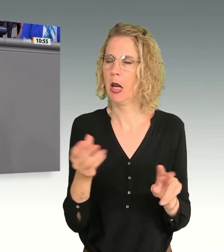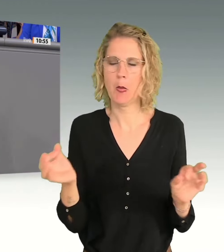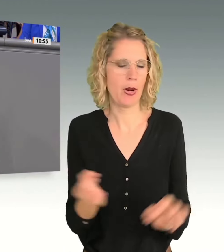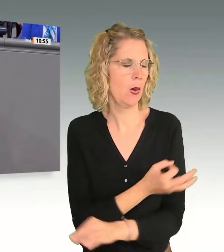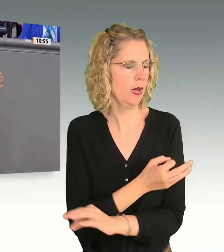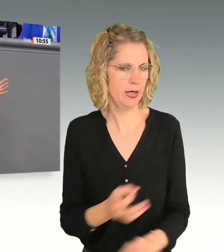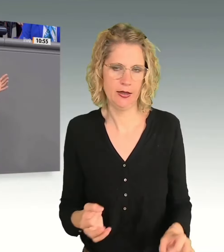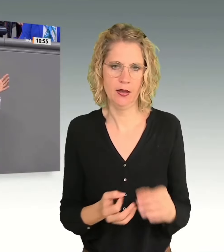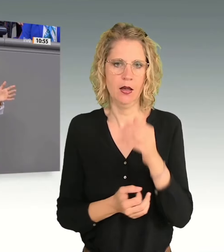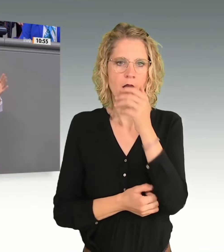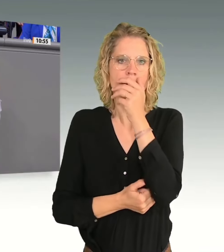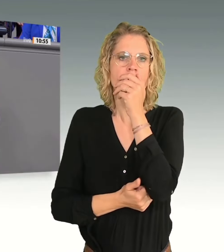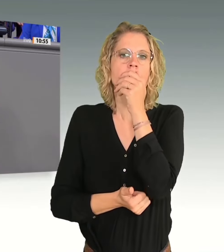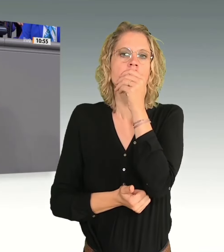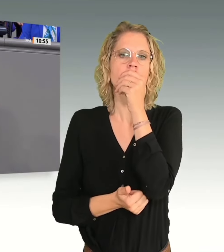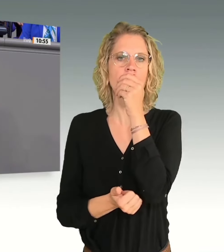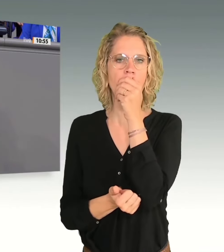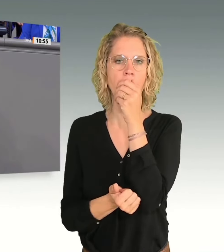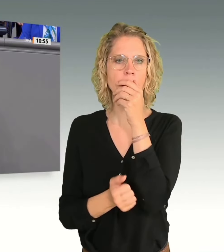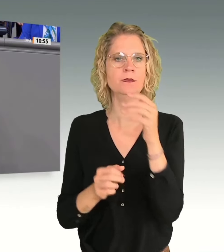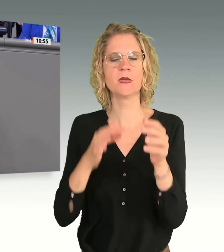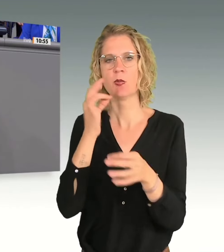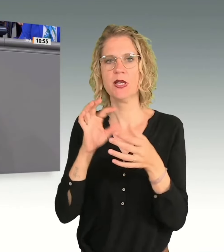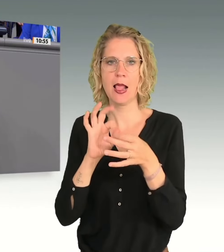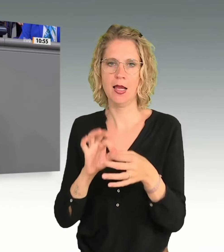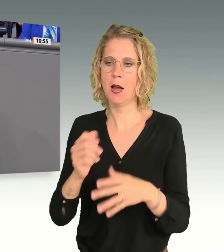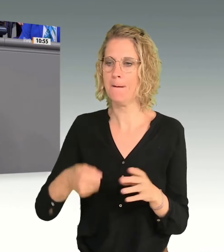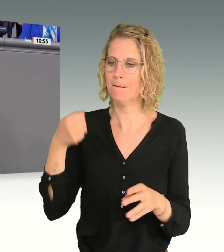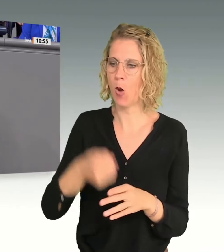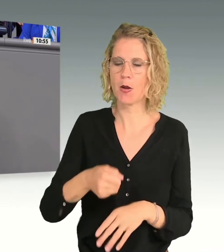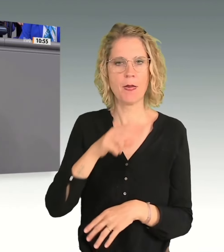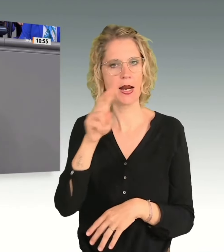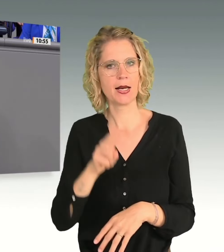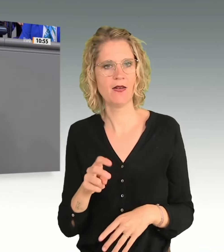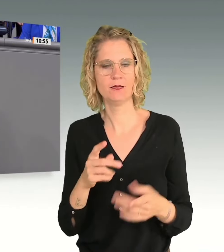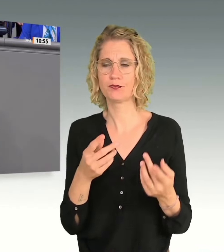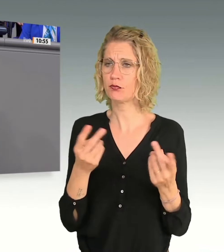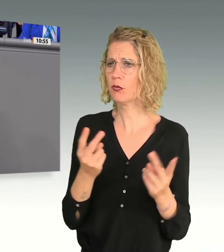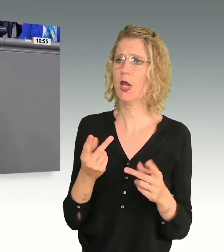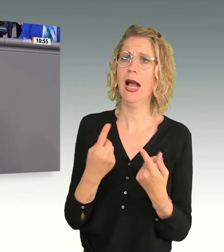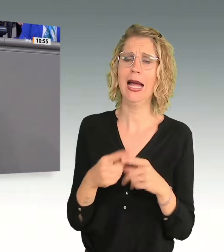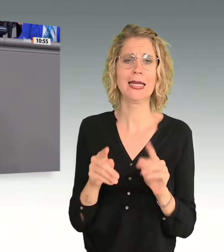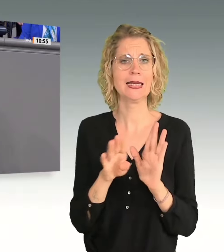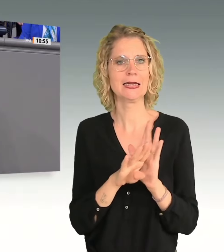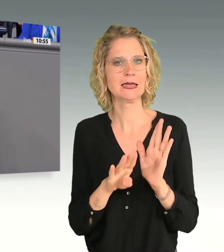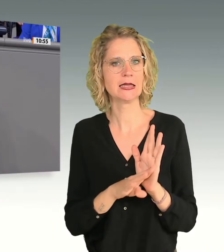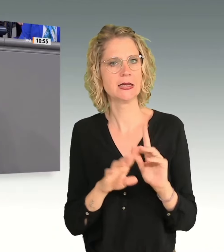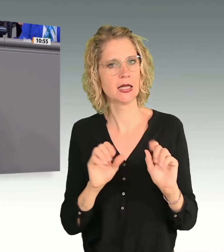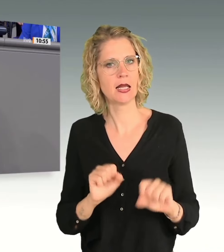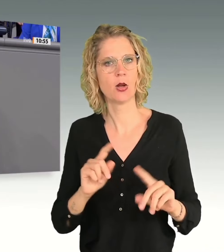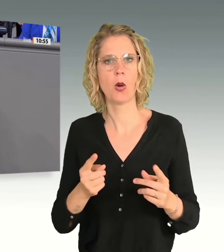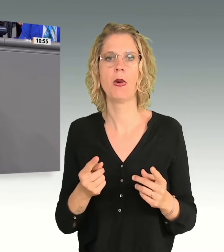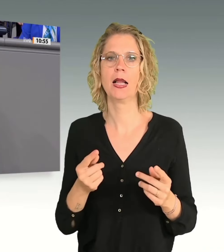Dass wir insbesondere den Mordparagrafen oder auch andere Gesetze im Strafgesetzbuch diskutieren und